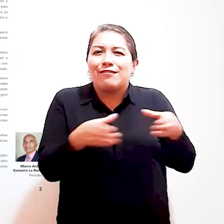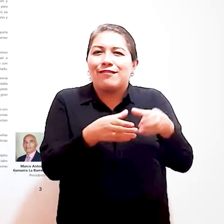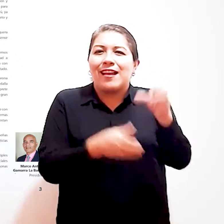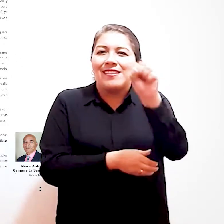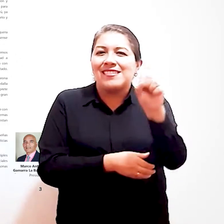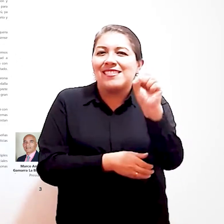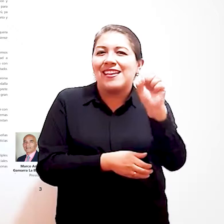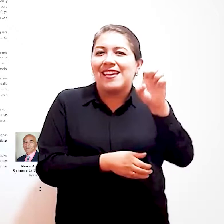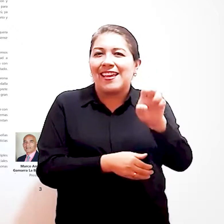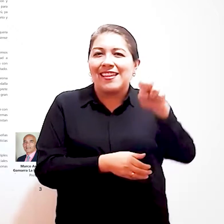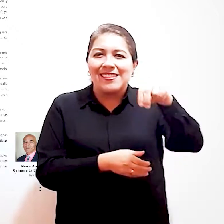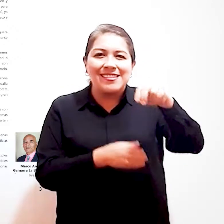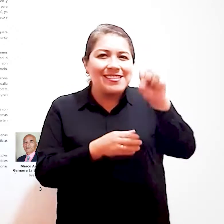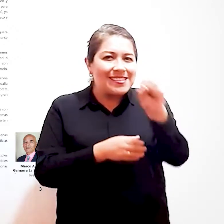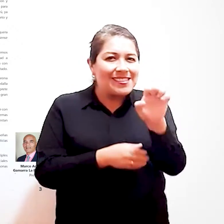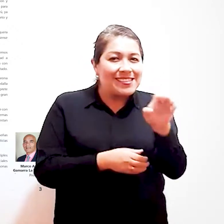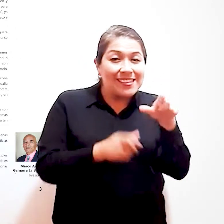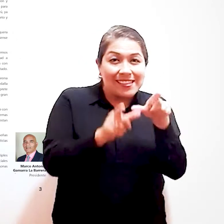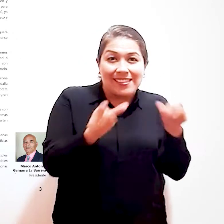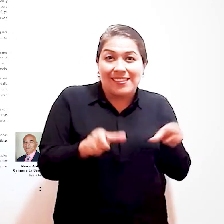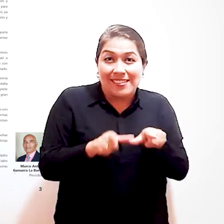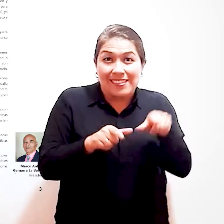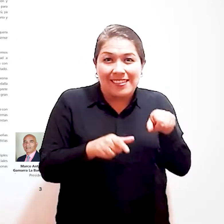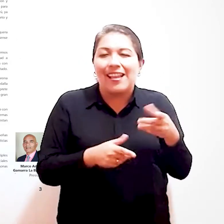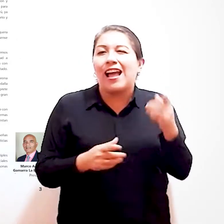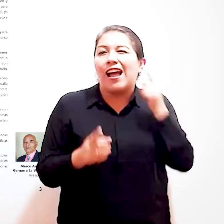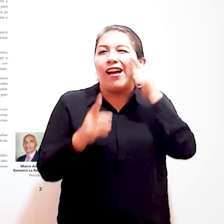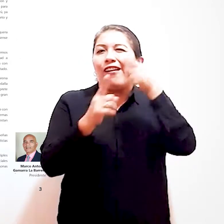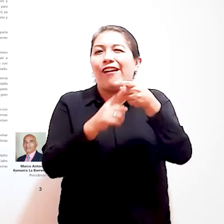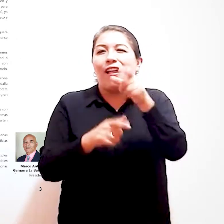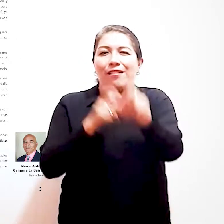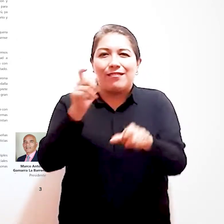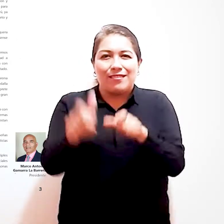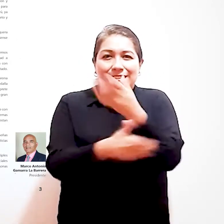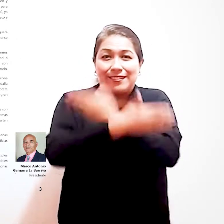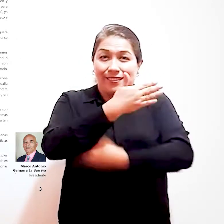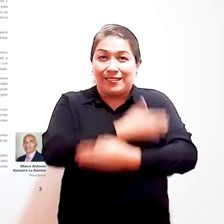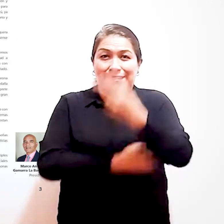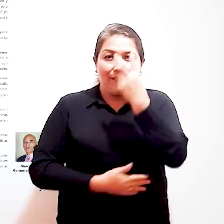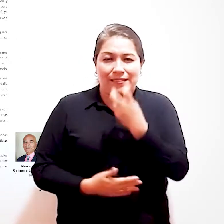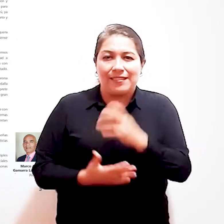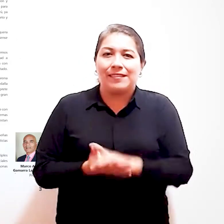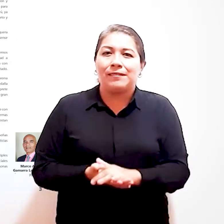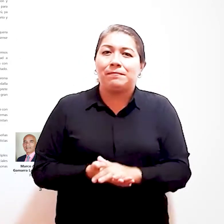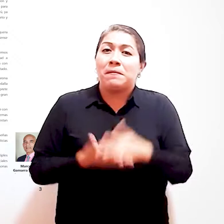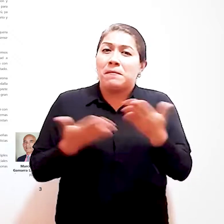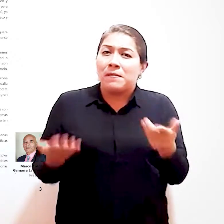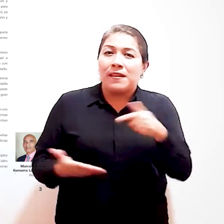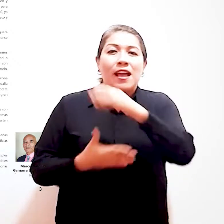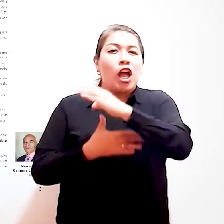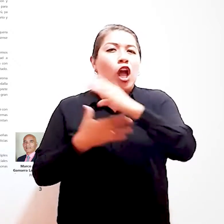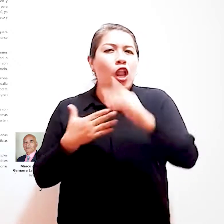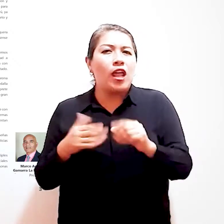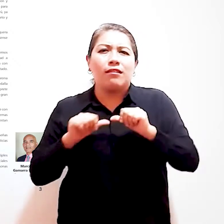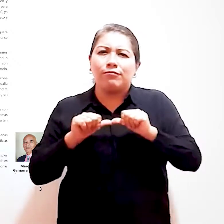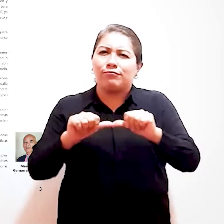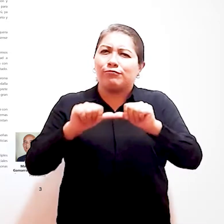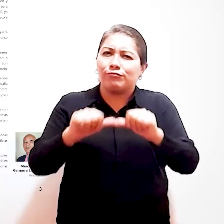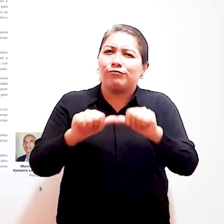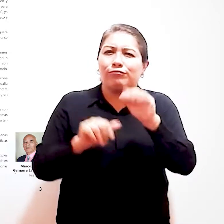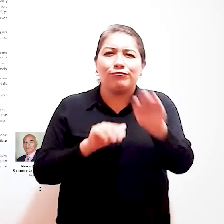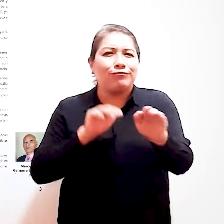realiza desde Cense Internacional en favor de toda la comunidad con esta discapacidad. Conadis